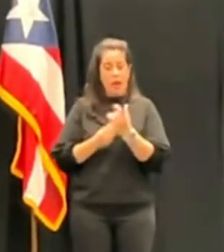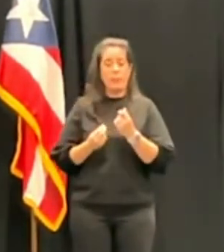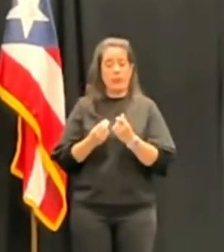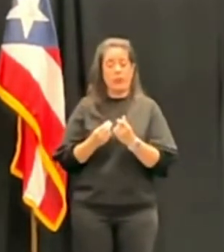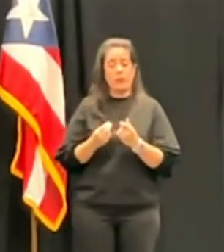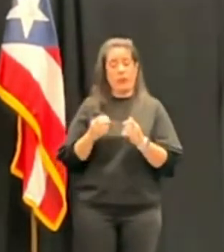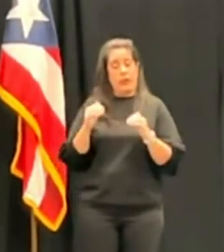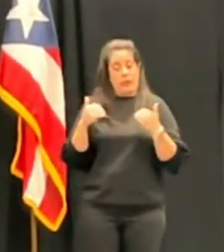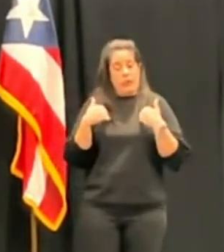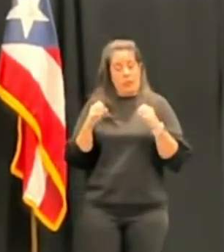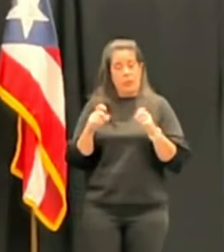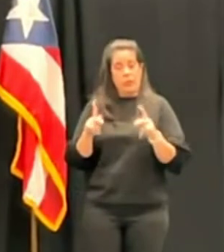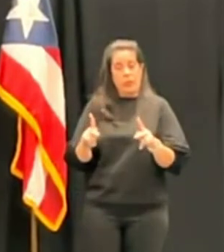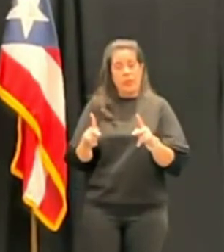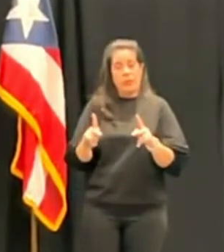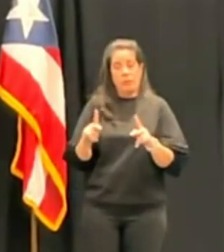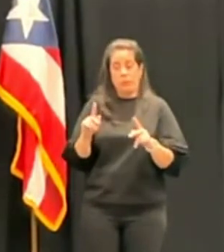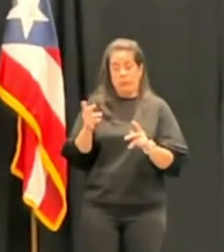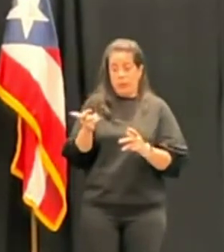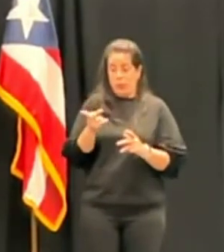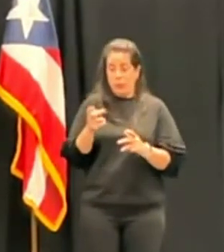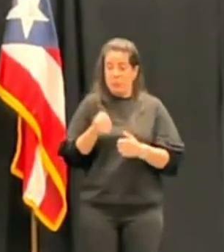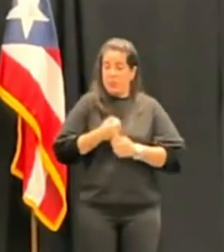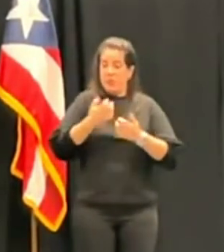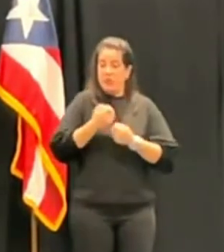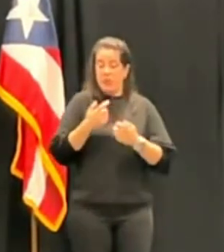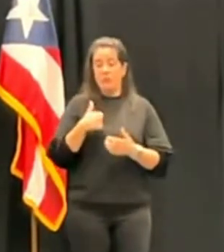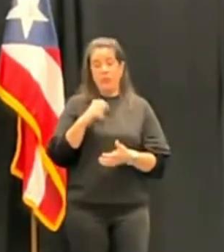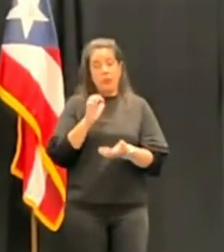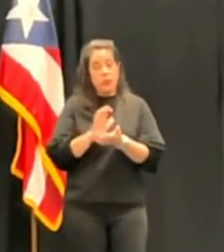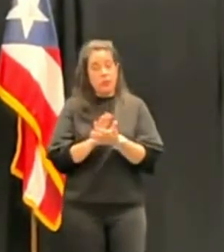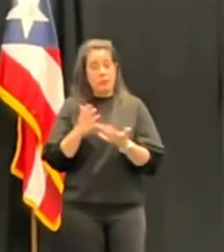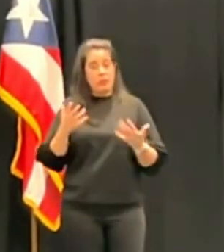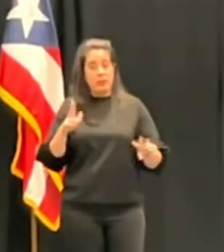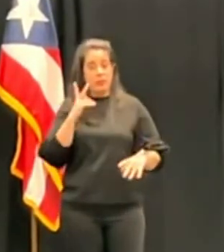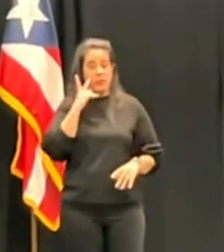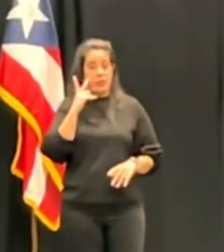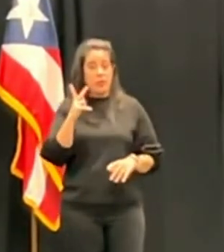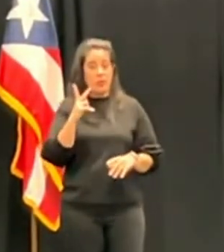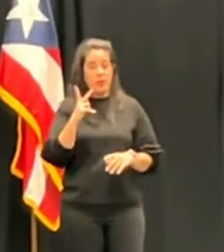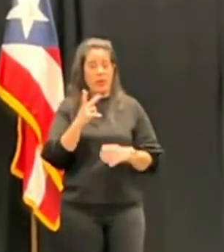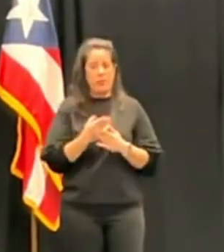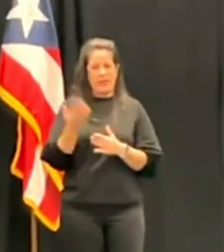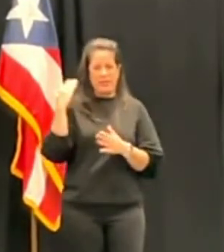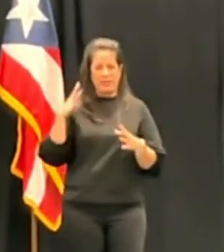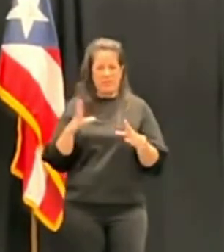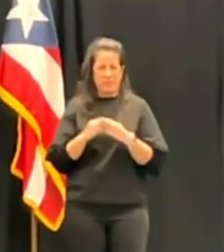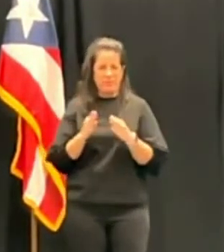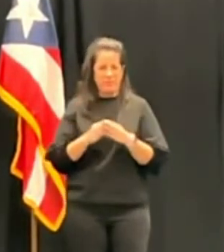tengan la oportunidad de expresarse porque yo creo que vimos en la pasada sesión